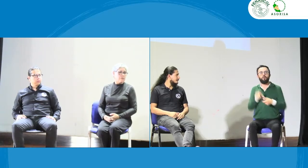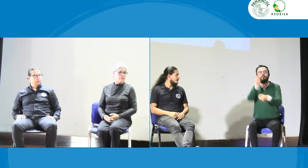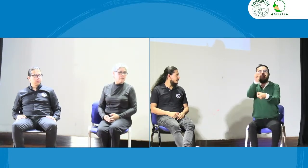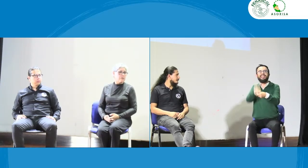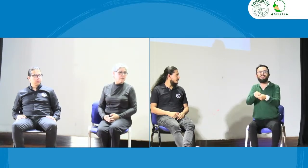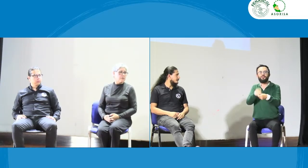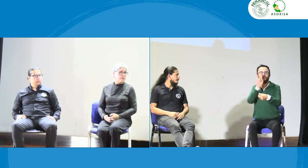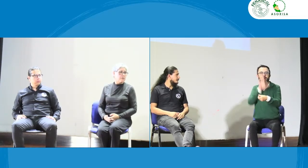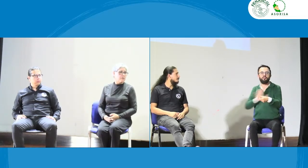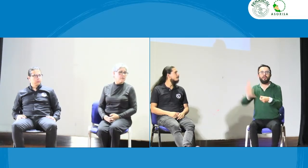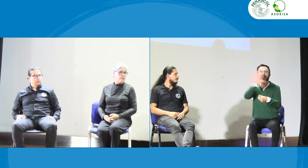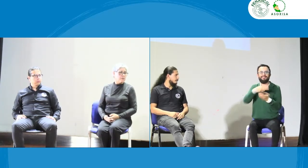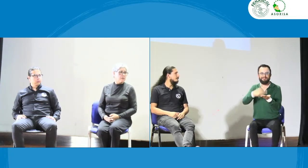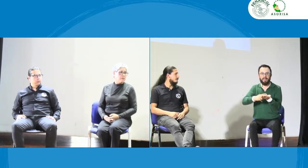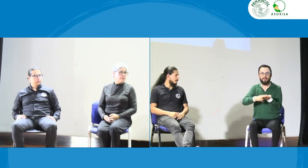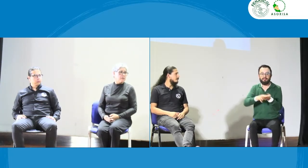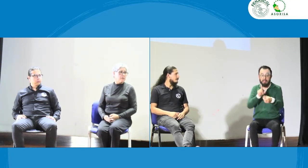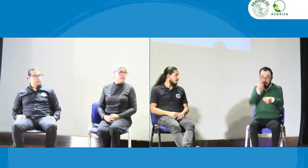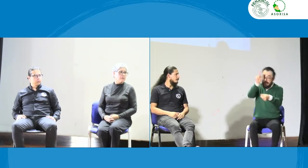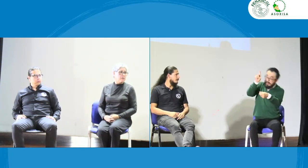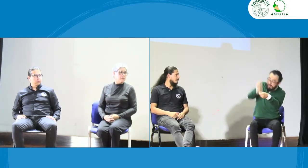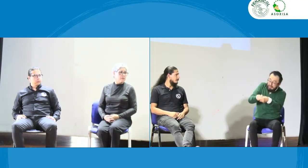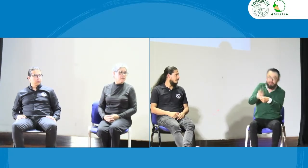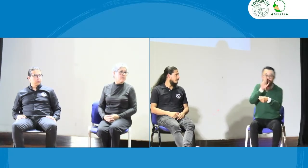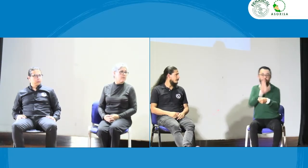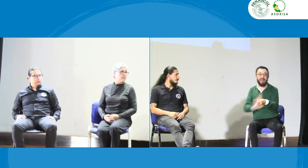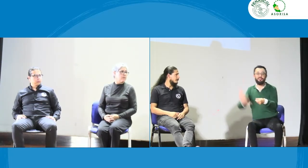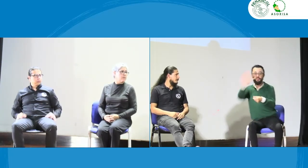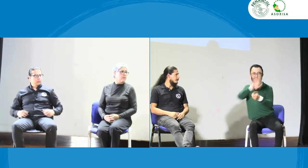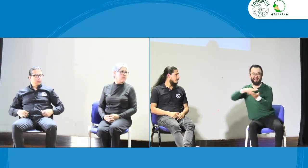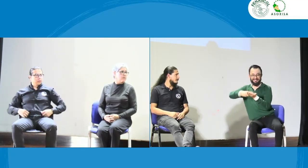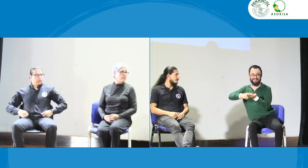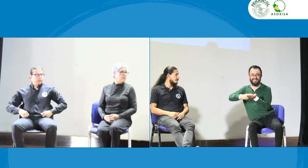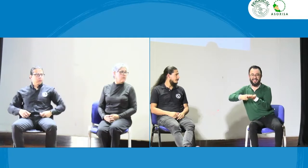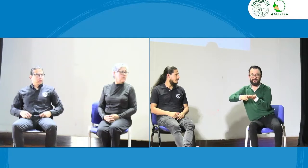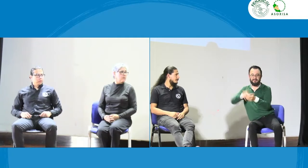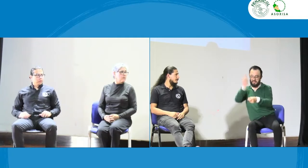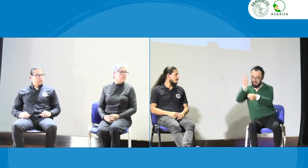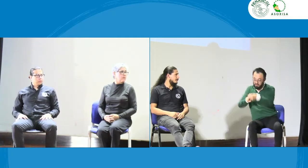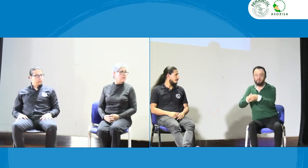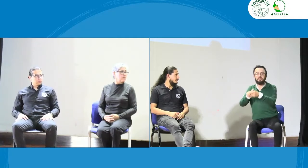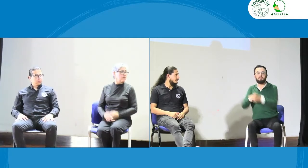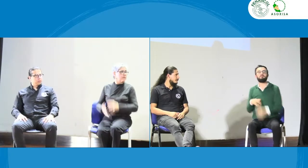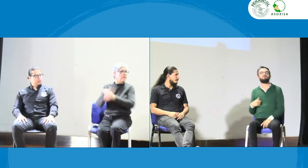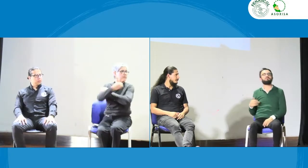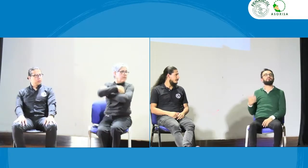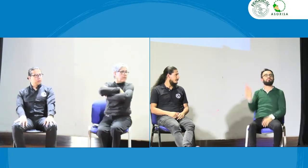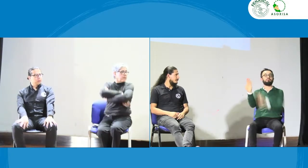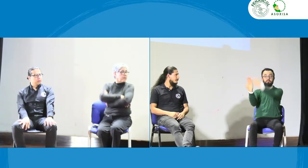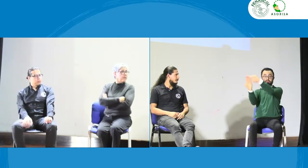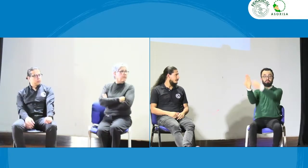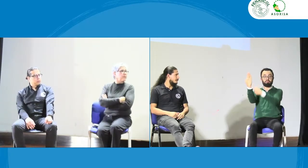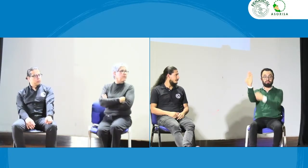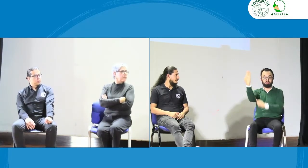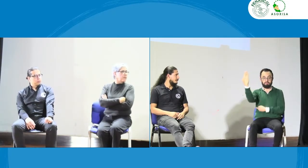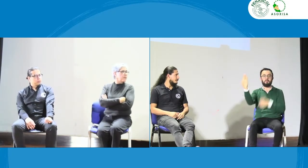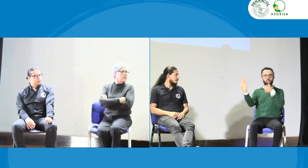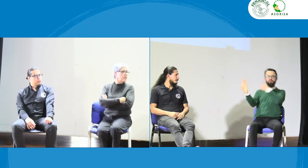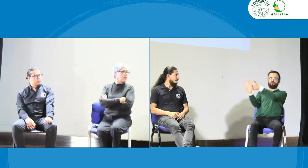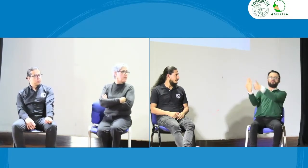certificada por la NILSE y quede en el RENI en el Registro Nacional de Intérpretes pues también pueda estar allí en esa lista y decir